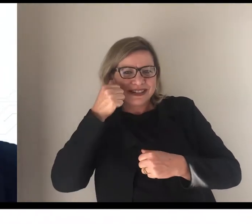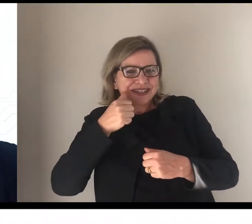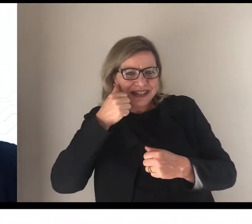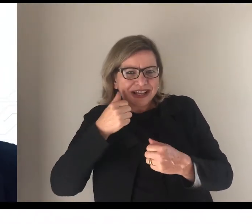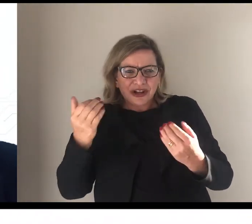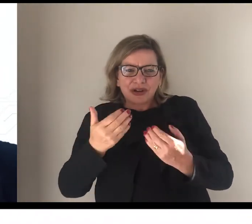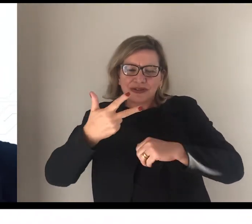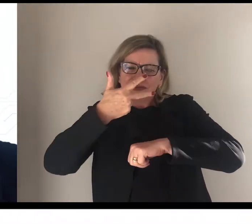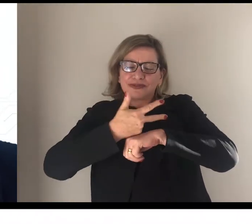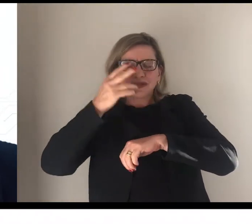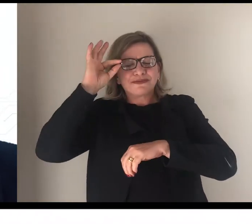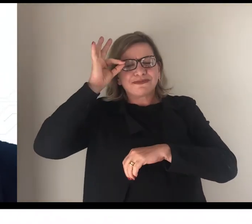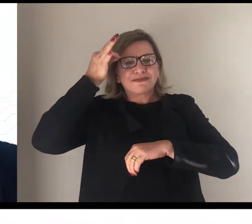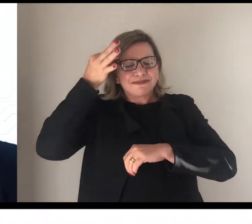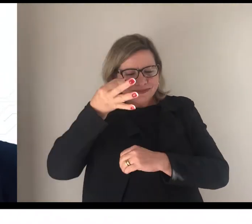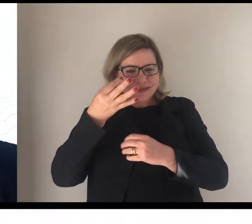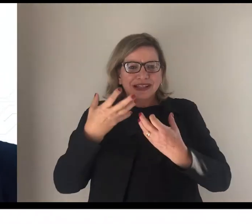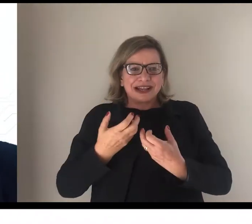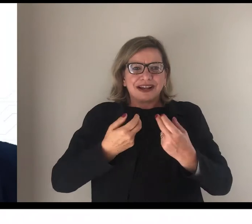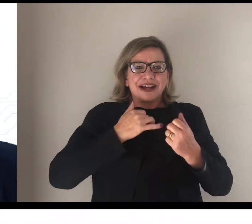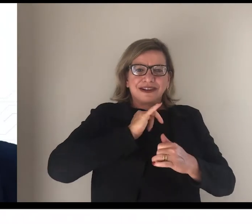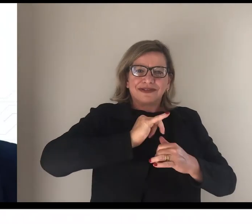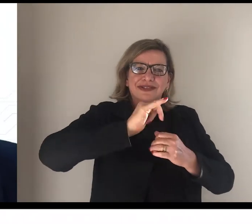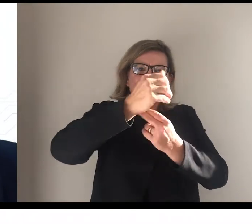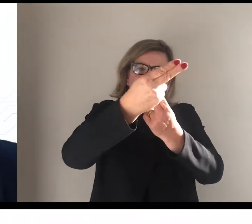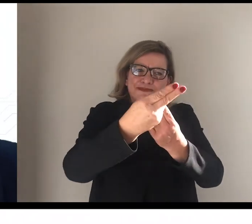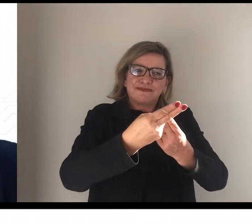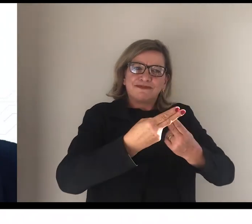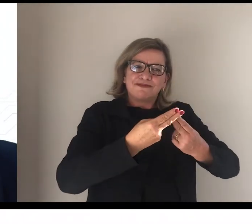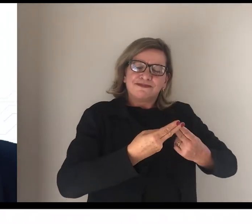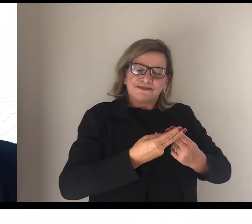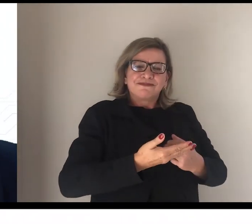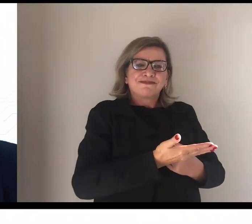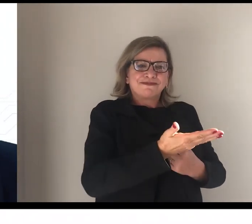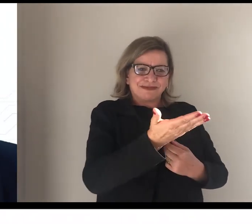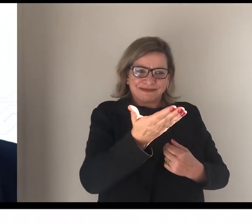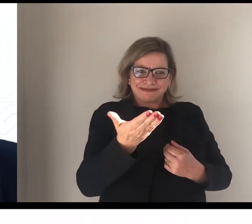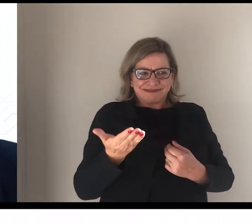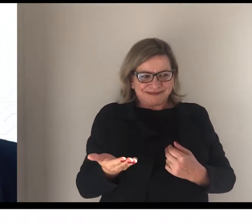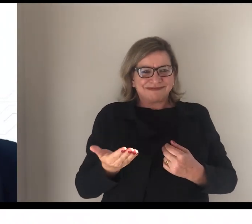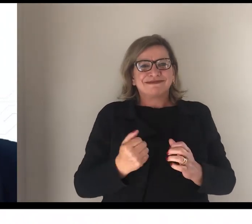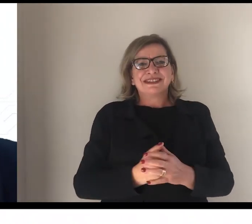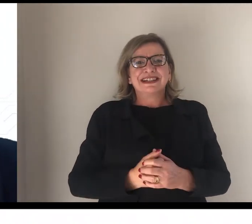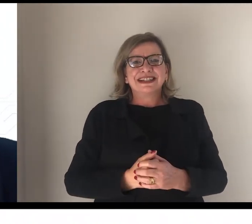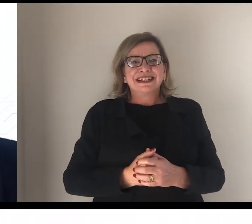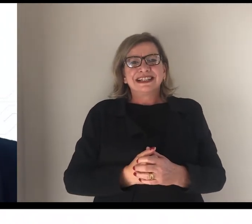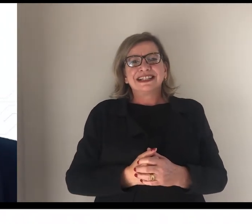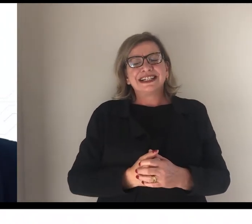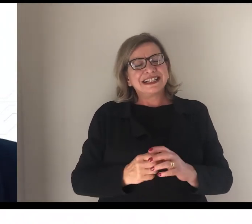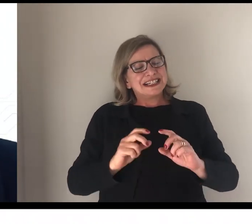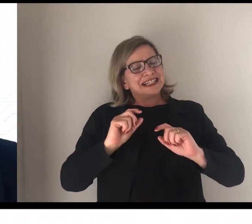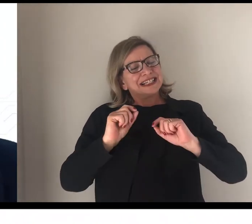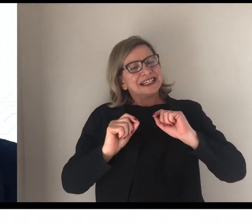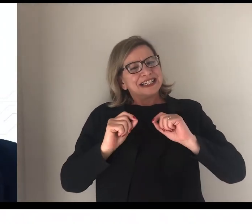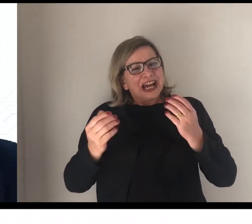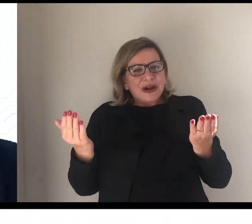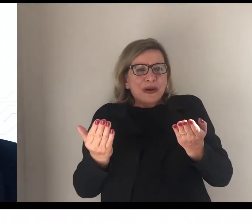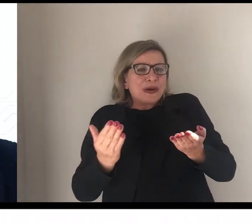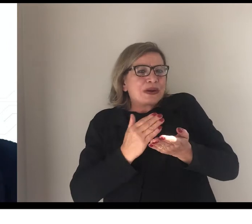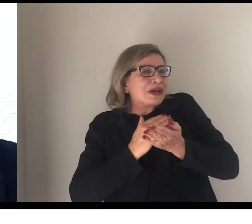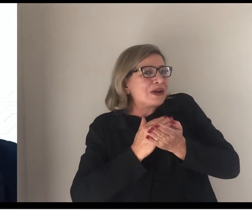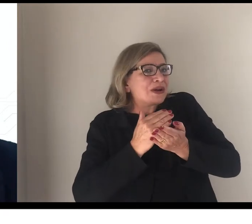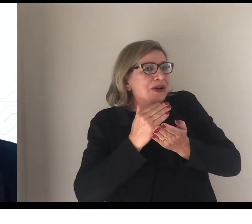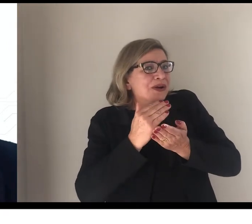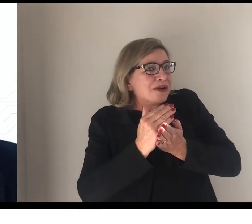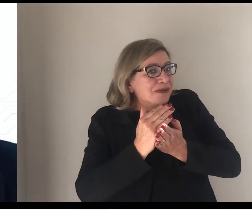desejar as boas-vindas a vocês que iniciam